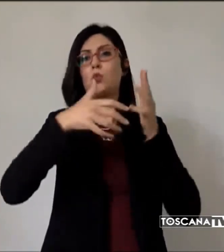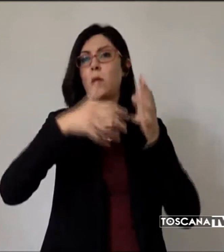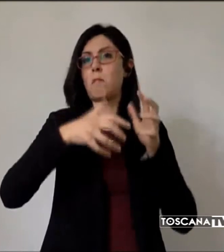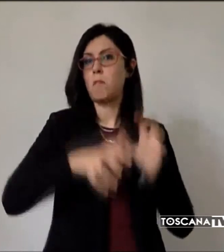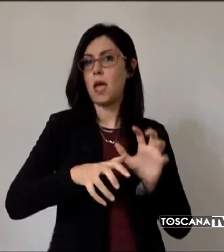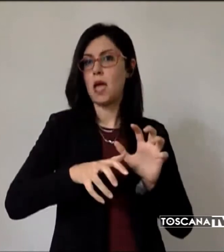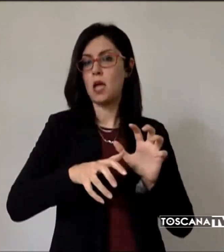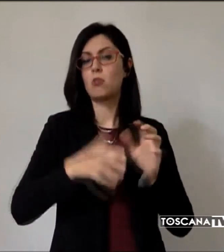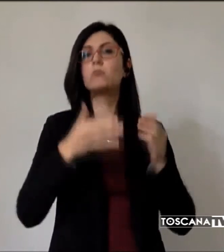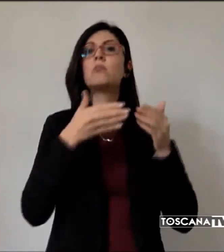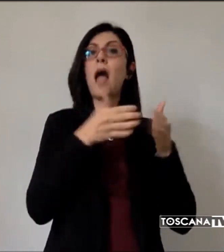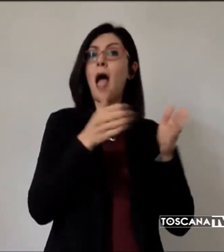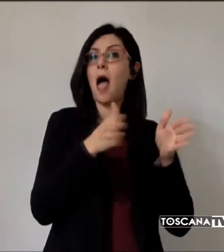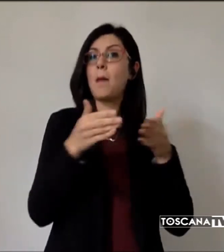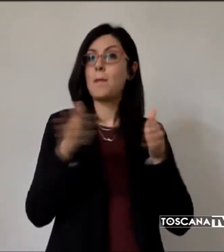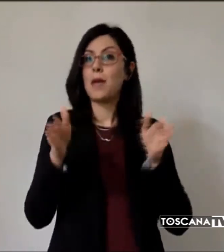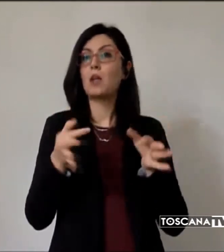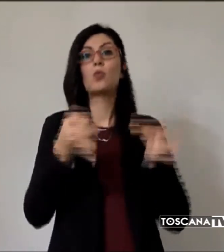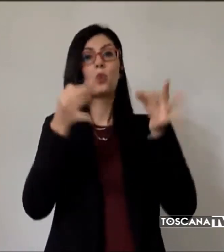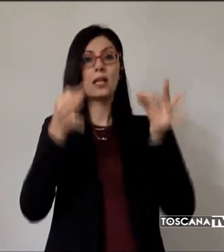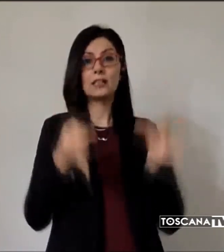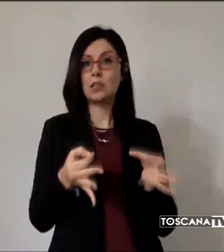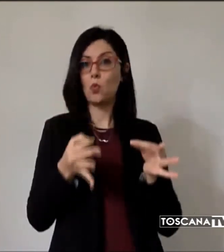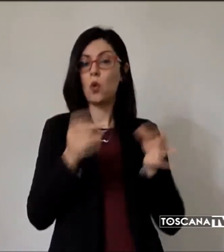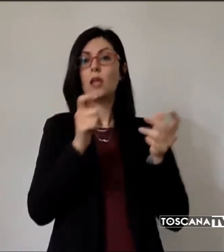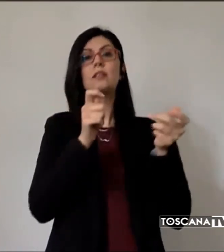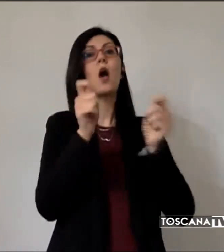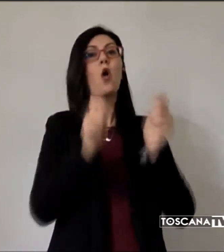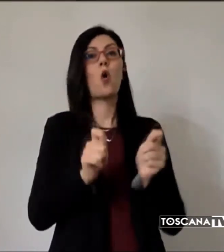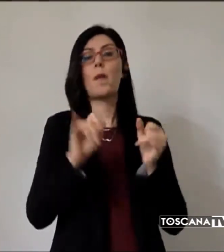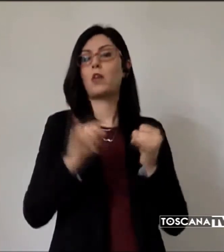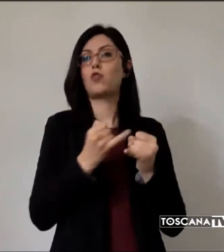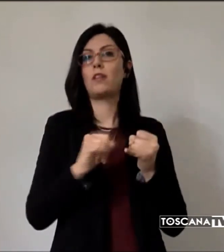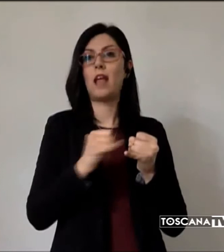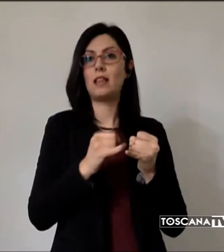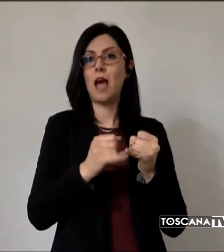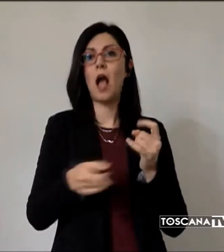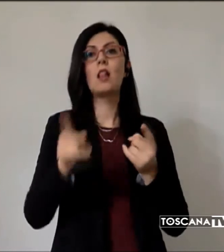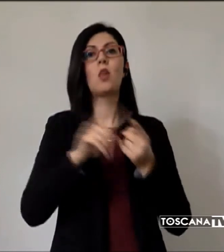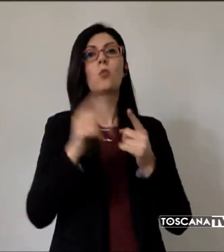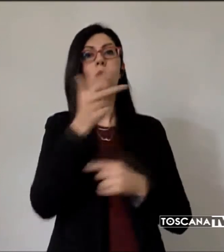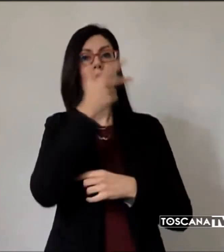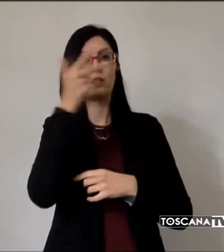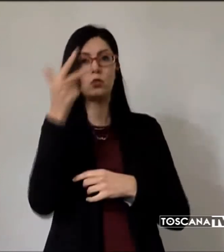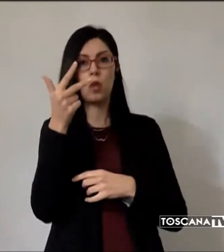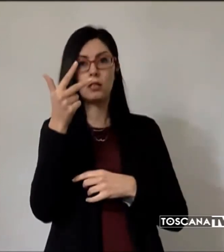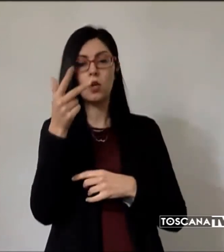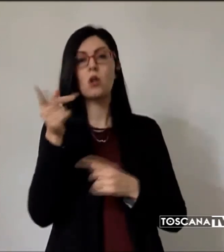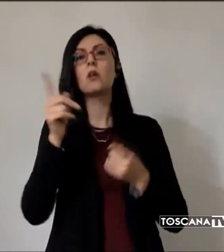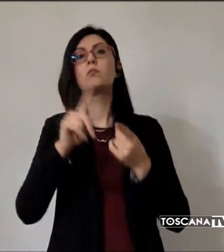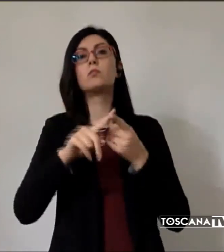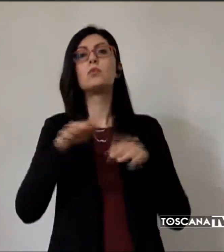in sicurezza del commercio al dettaglio della ristorazione dei servizi alla